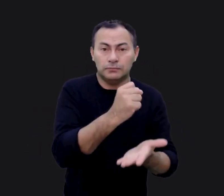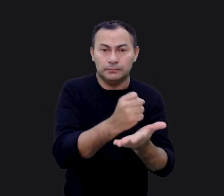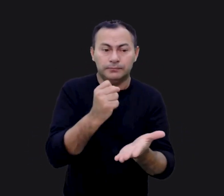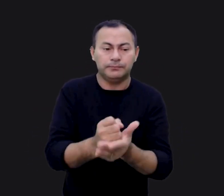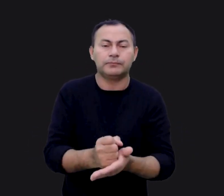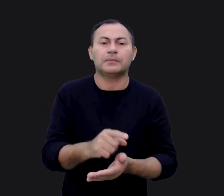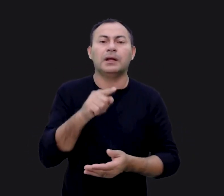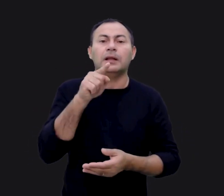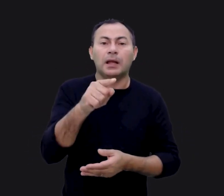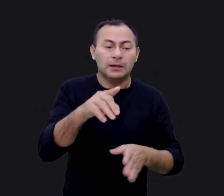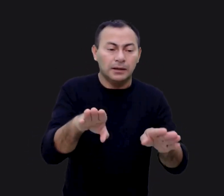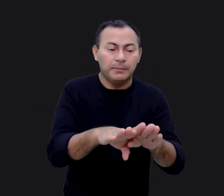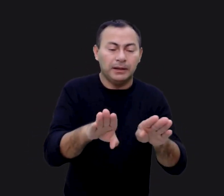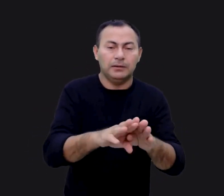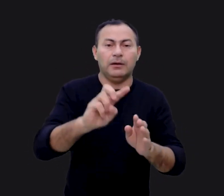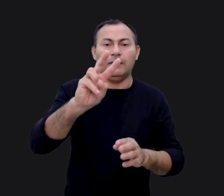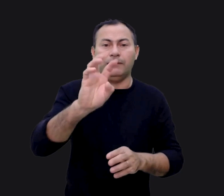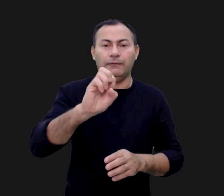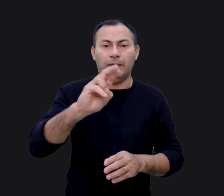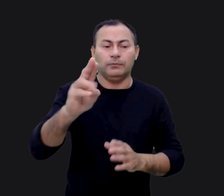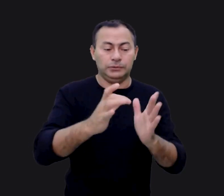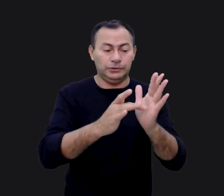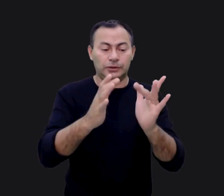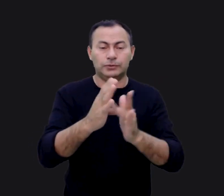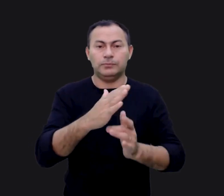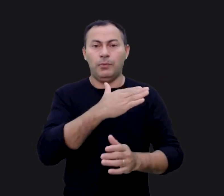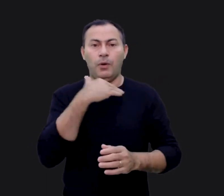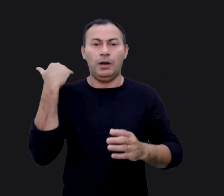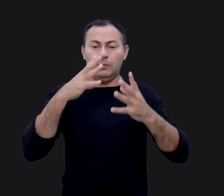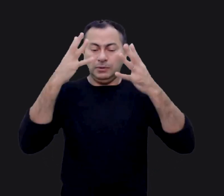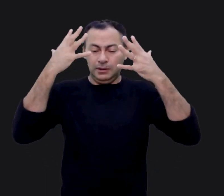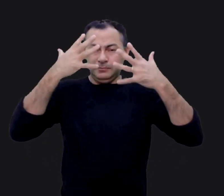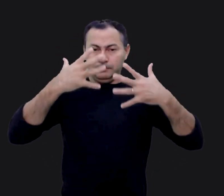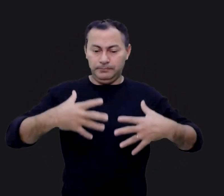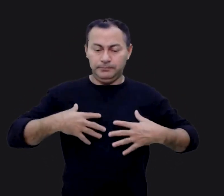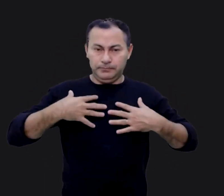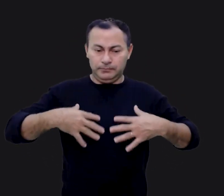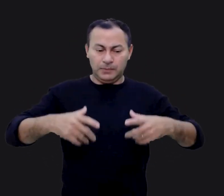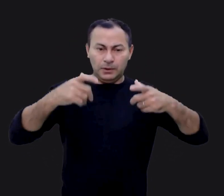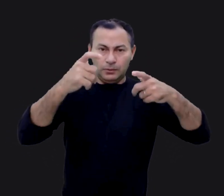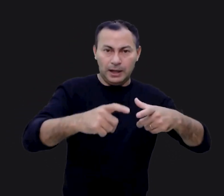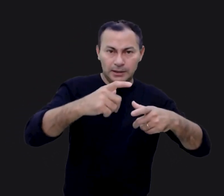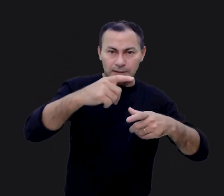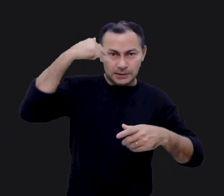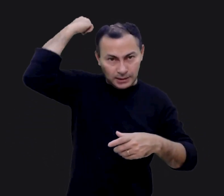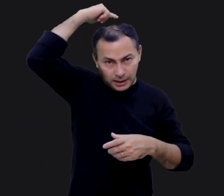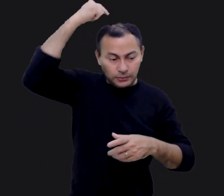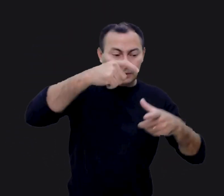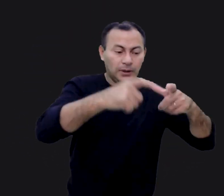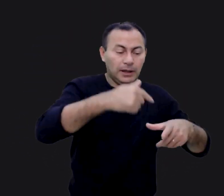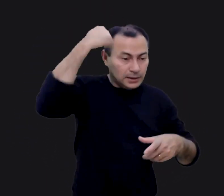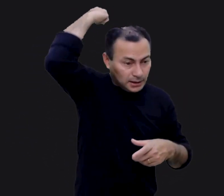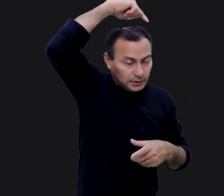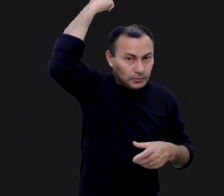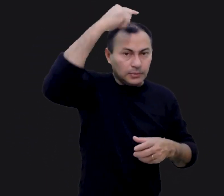Testamento. Lá está também o véu. Quando Jesus morreu na cruz, aquele véu que estava entre o lugar santo e o lugar santo dos santos,